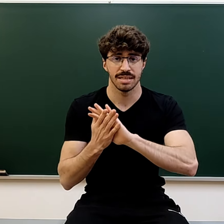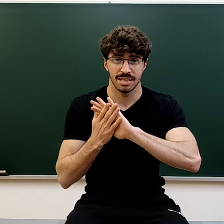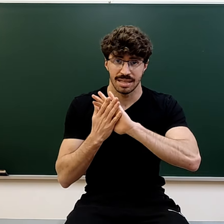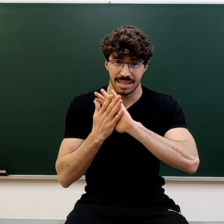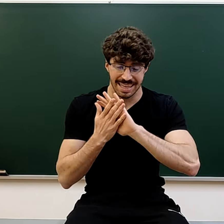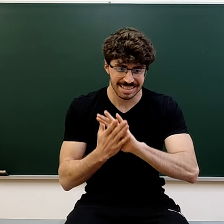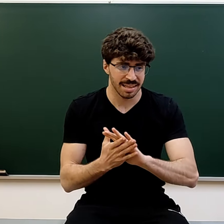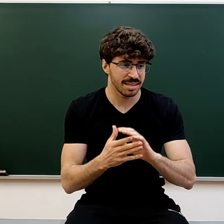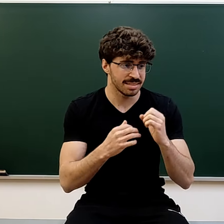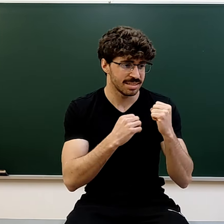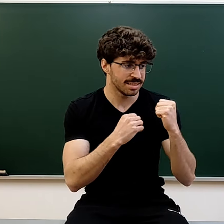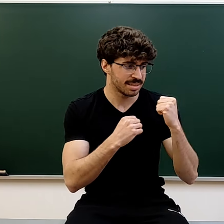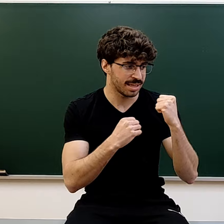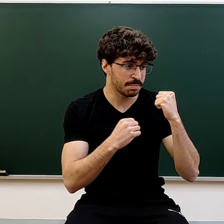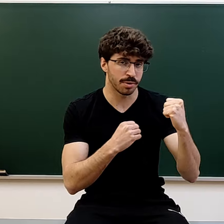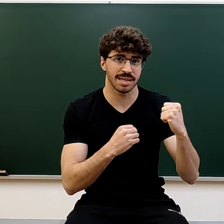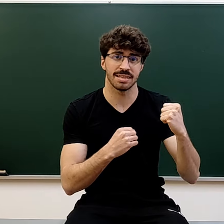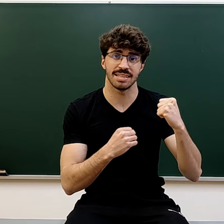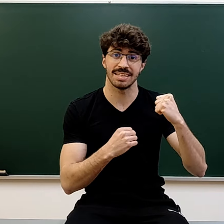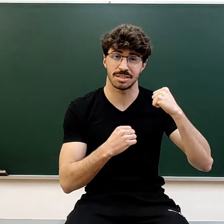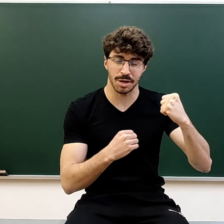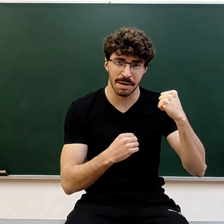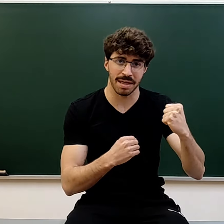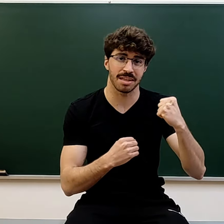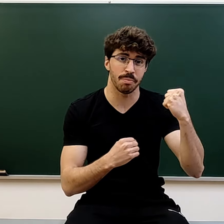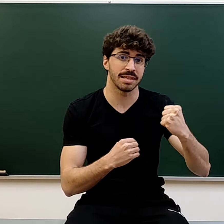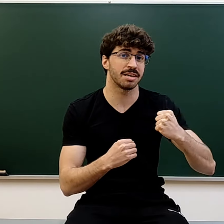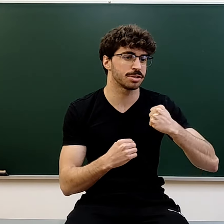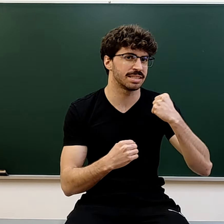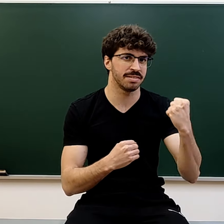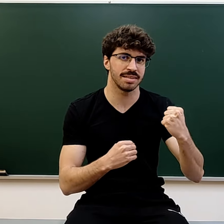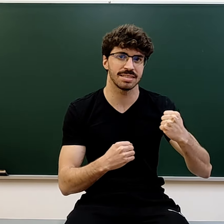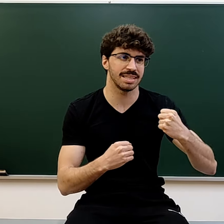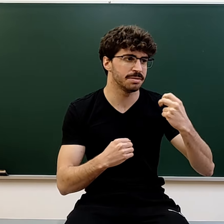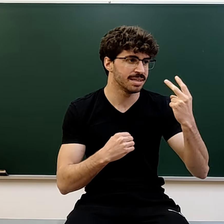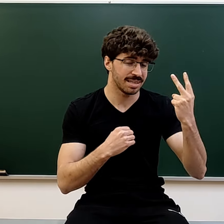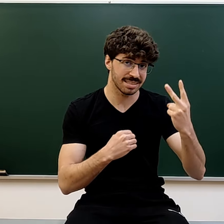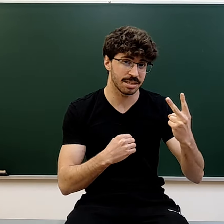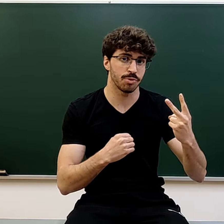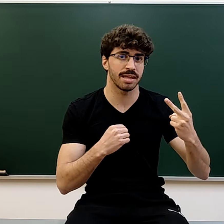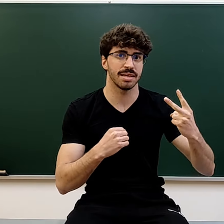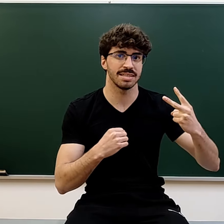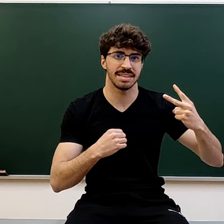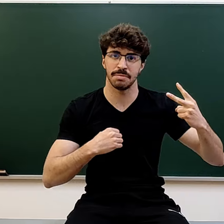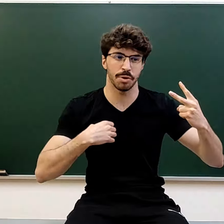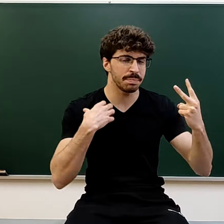Entonces, esta idea tan importante de soy capaz de comprender cosas difíciles, y esta segunda idea de voy a